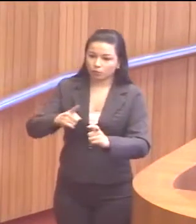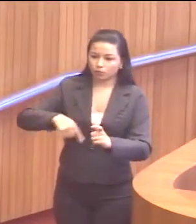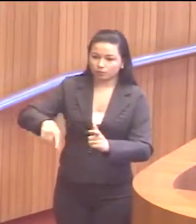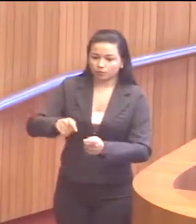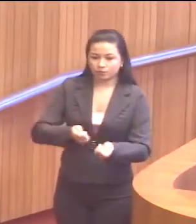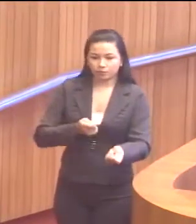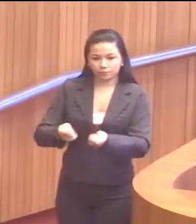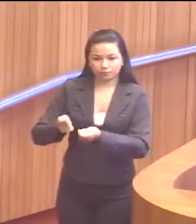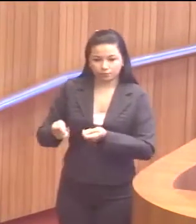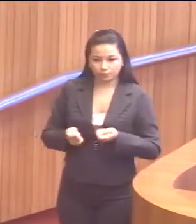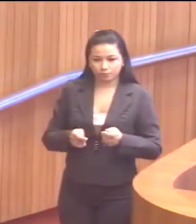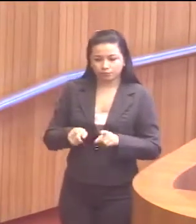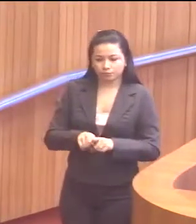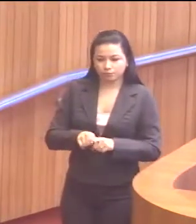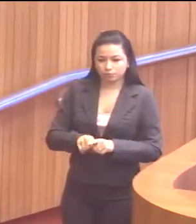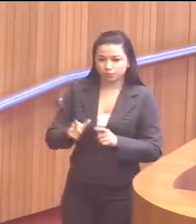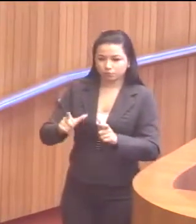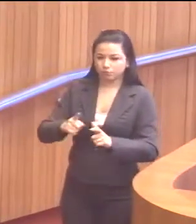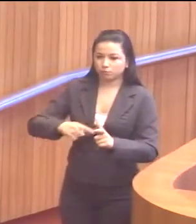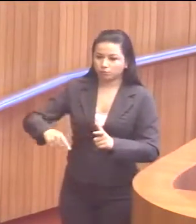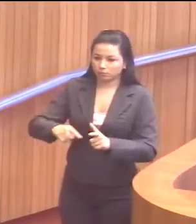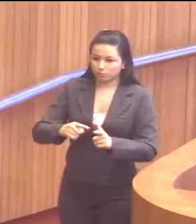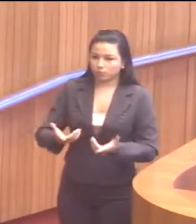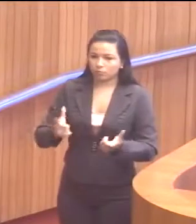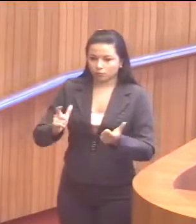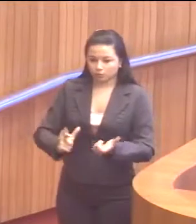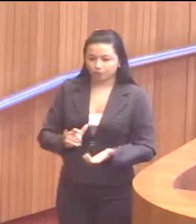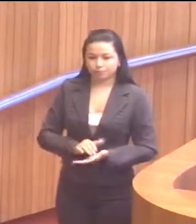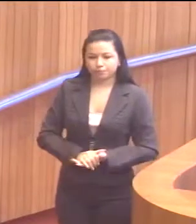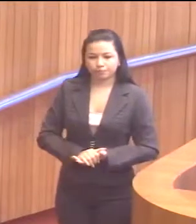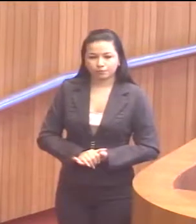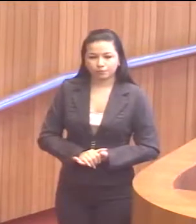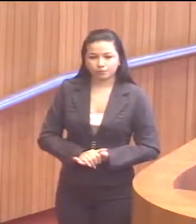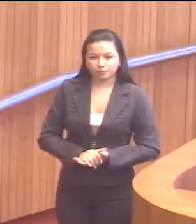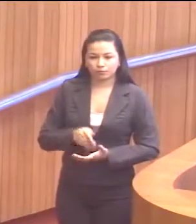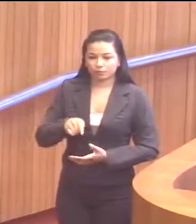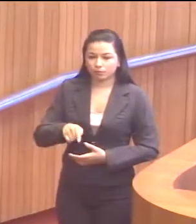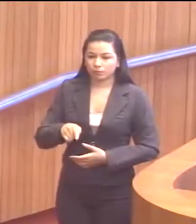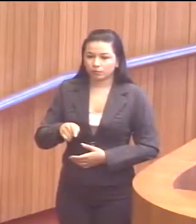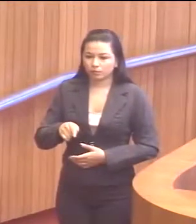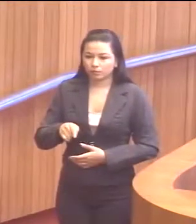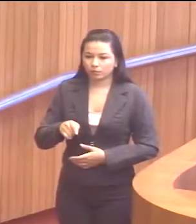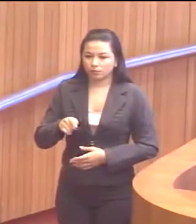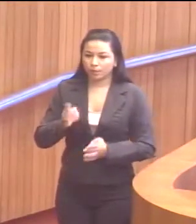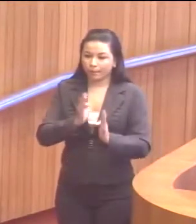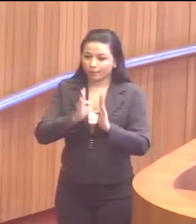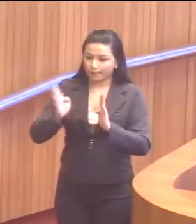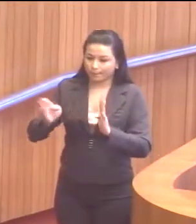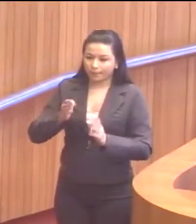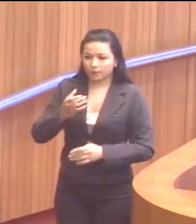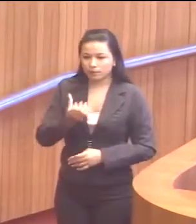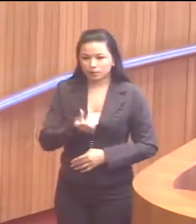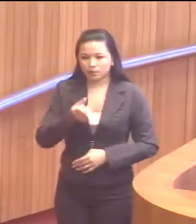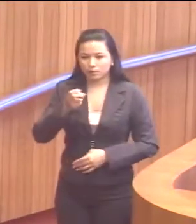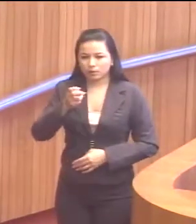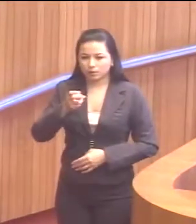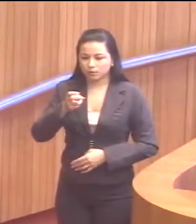pavilhão administrativo, também do Campo de Bacabal. A biblioteca custaria R 605.000